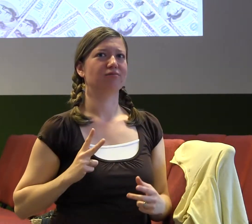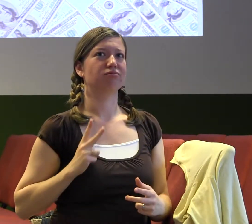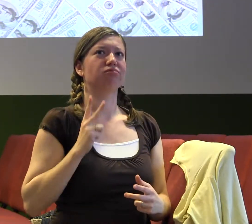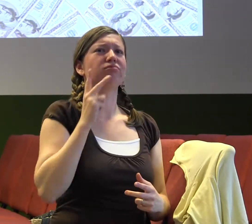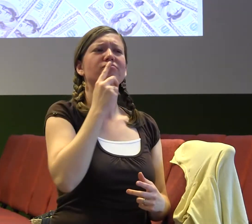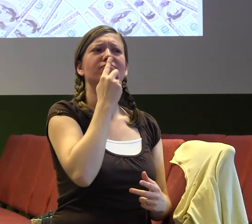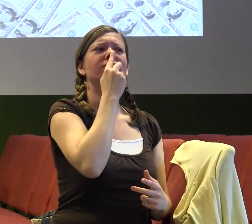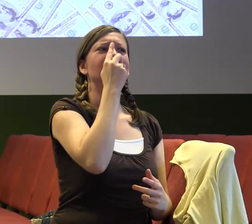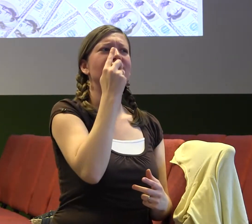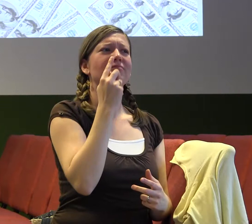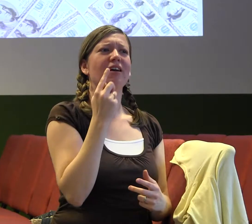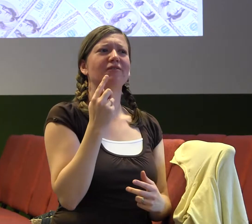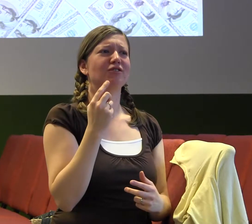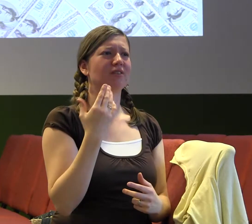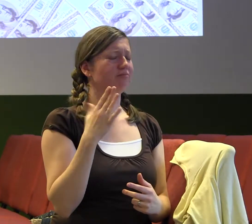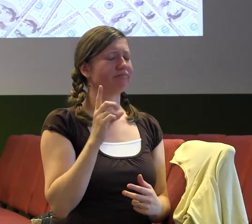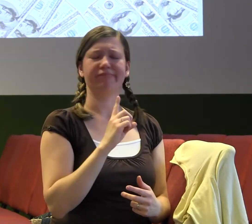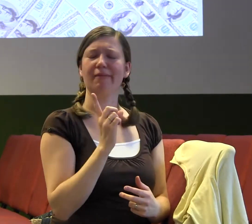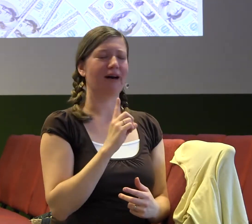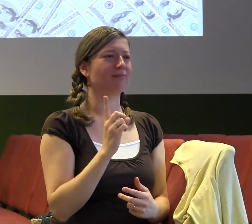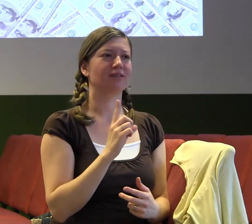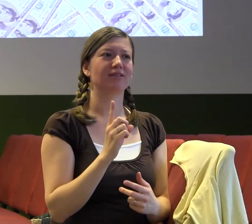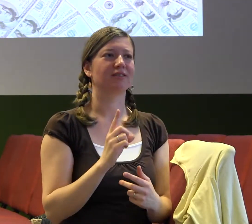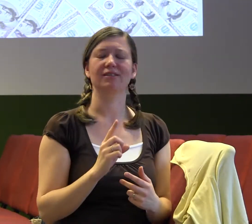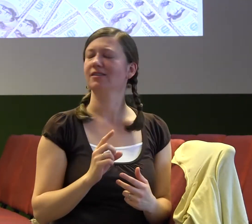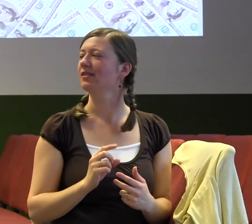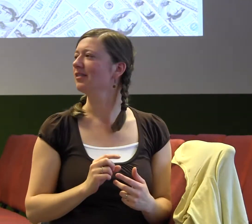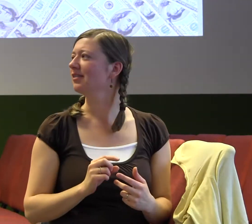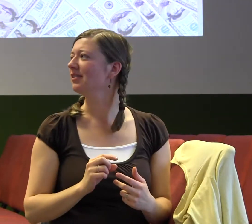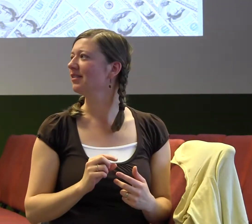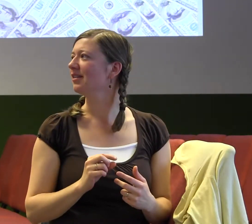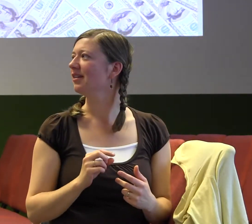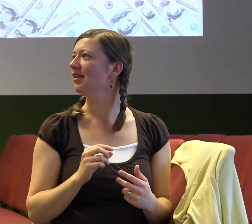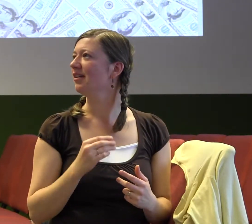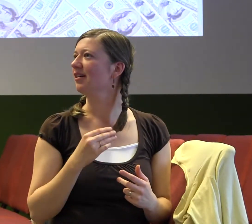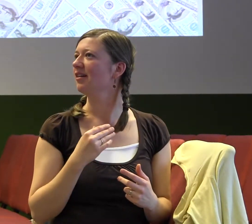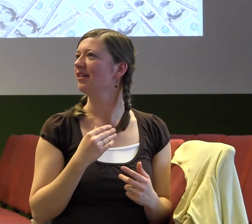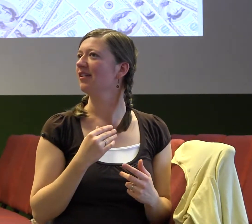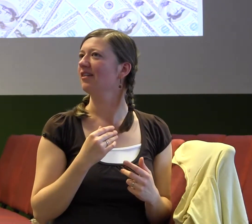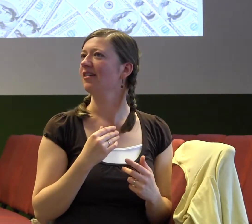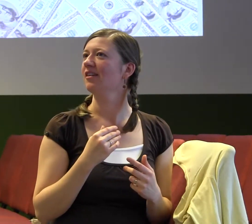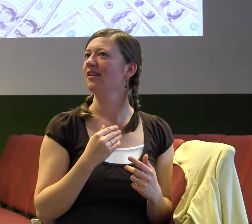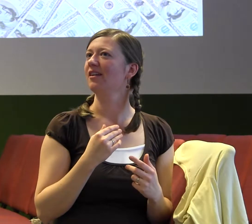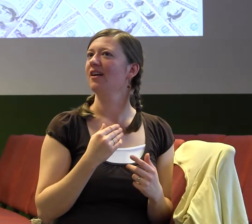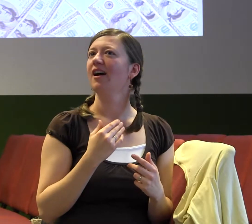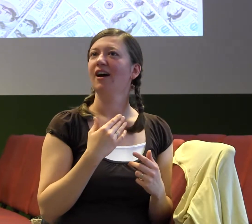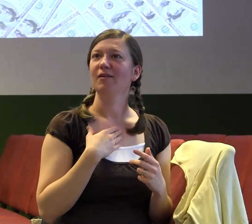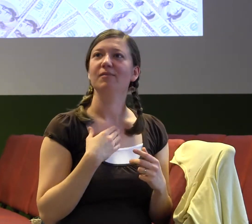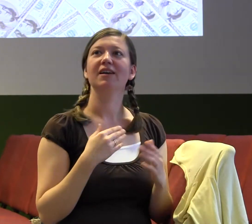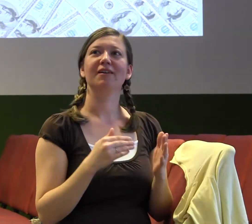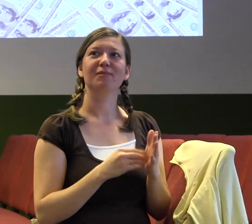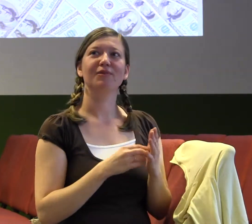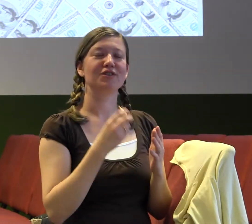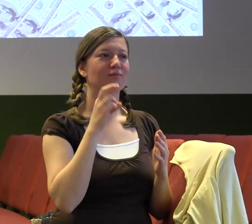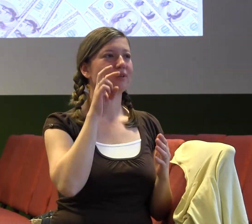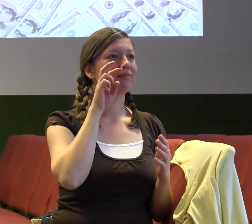na tu stejnou práci a kolega vedle mě může zkusit hledat pozitiva, může zkusit mít jiný postoje, na úplně stejné zaměstnání, na úplně stejný